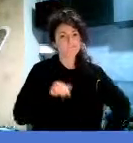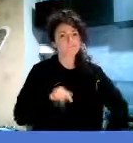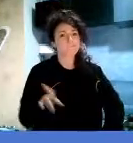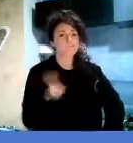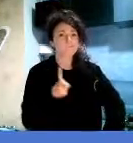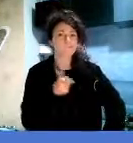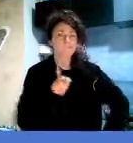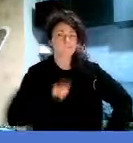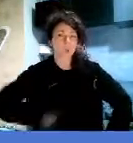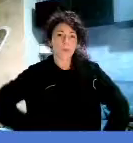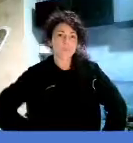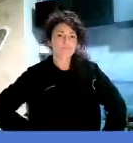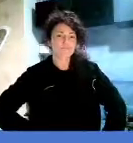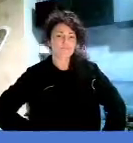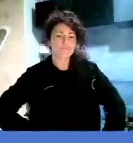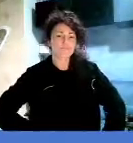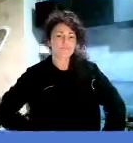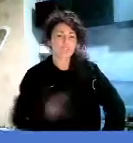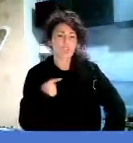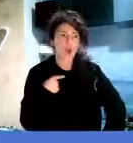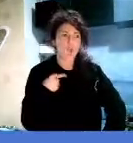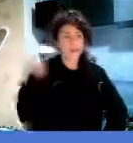fate e né le principesse.